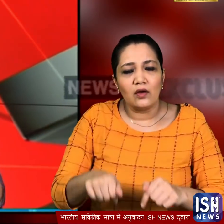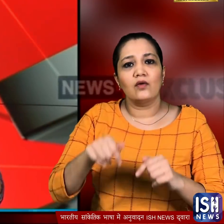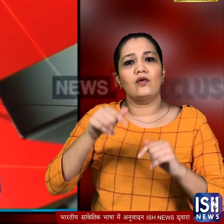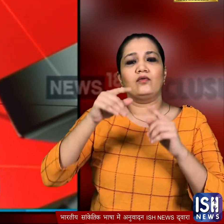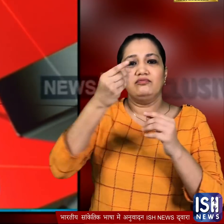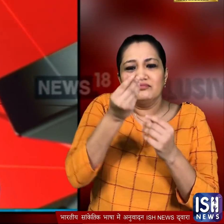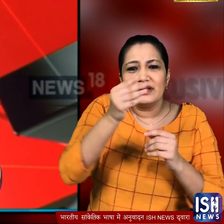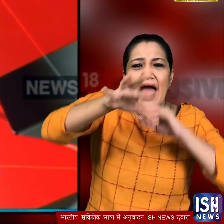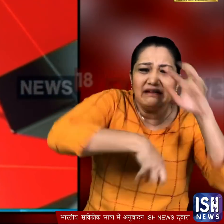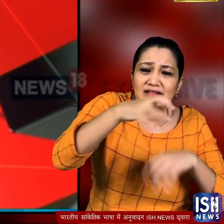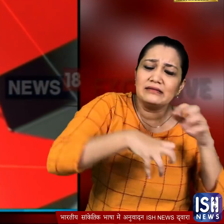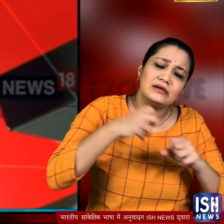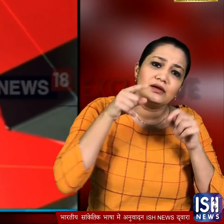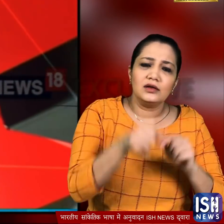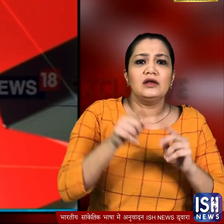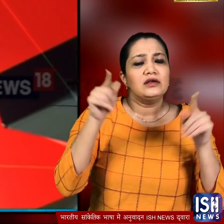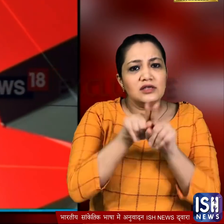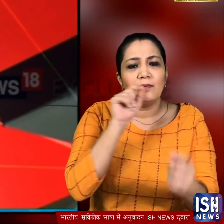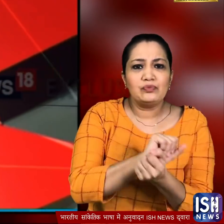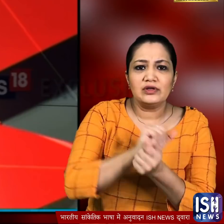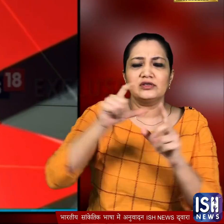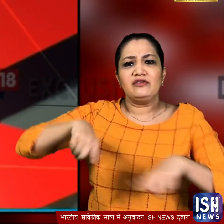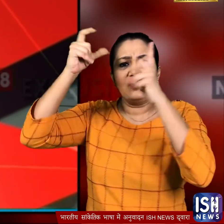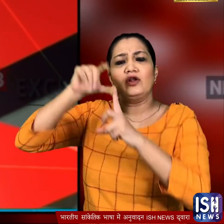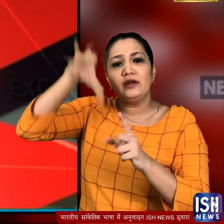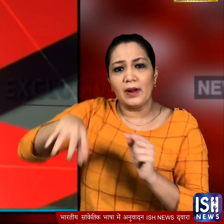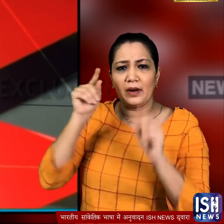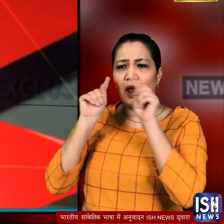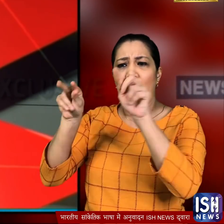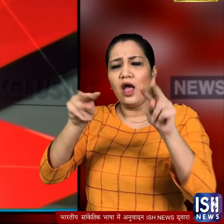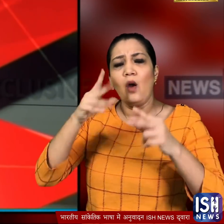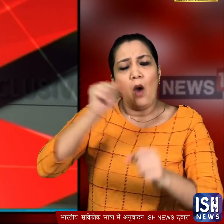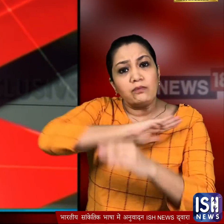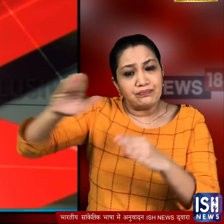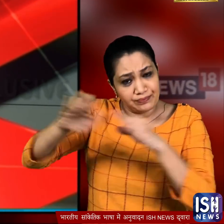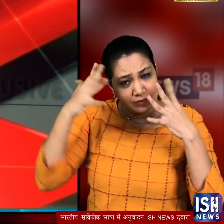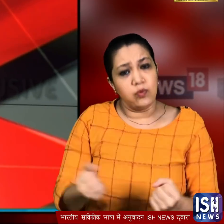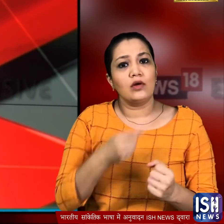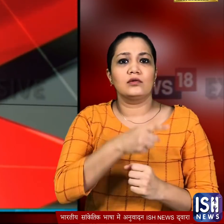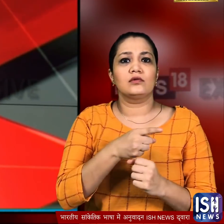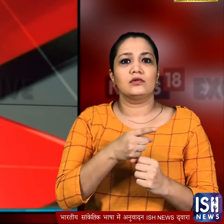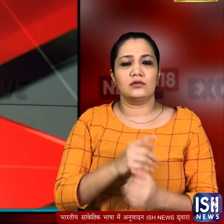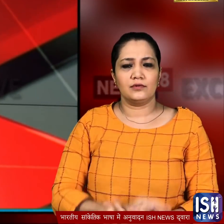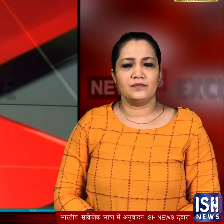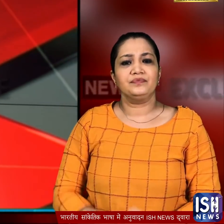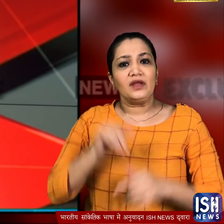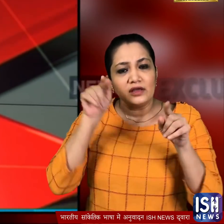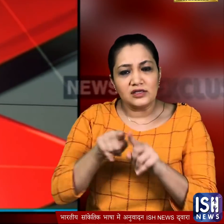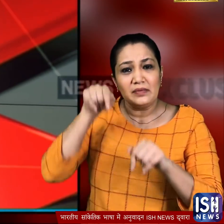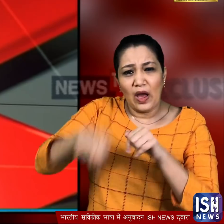माफिया ने ले लिए जिसके गुर्गे पुलिस और वन विभाग के बड़े अफसरों पर जान लेवा हमला करने से भी नहीं चकते और अब उनके निशाने पर